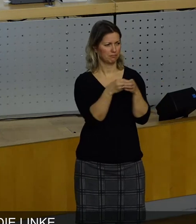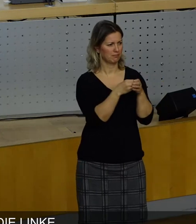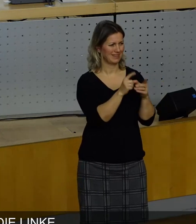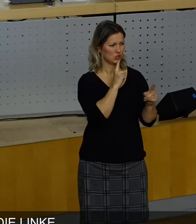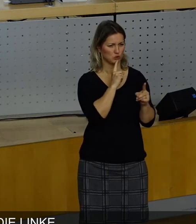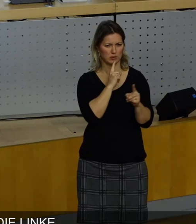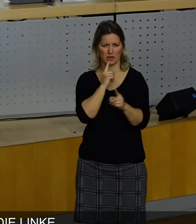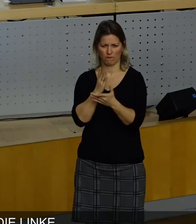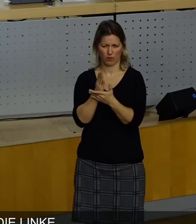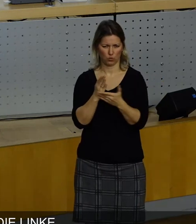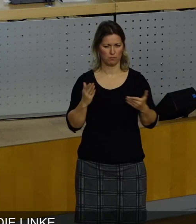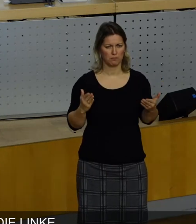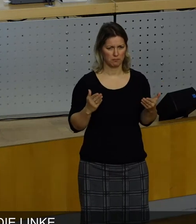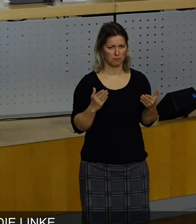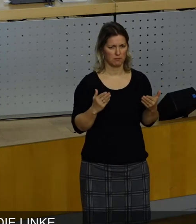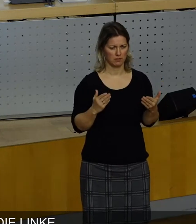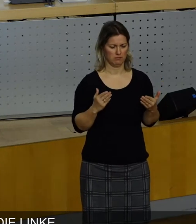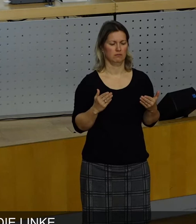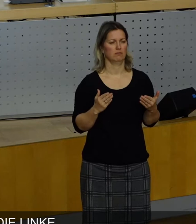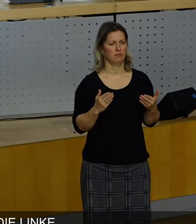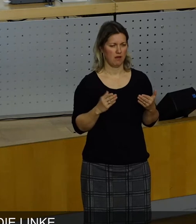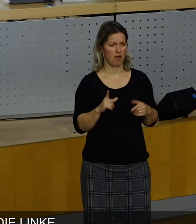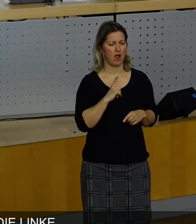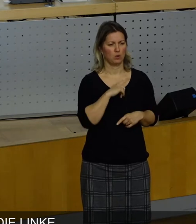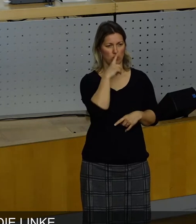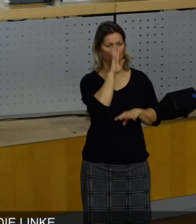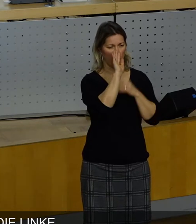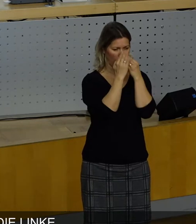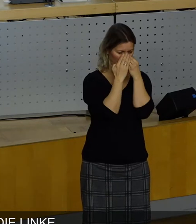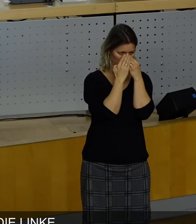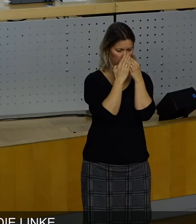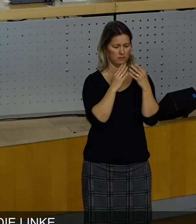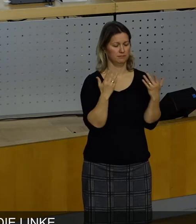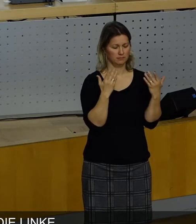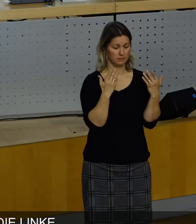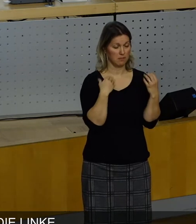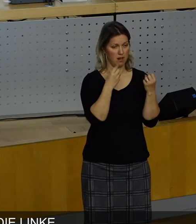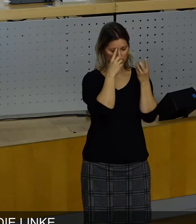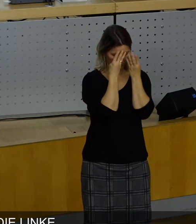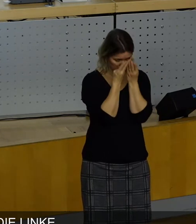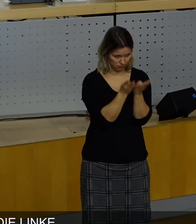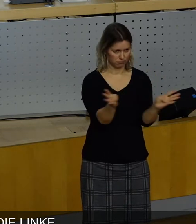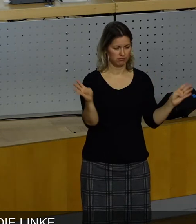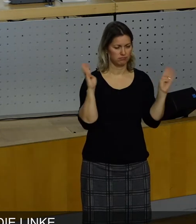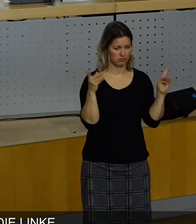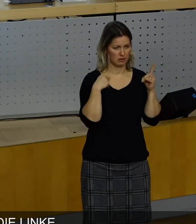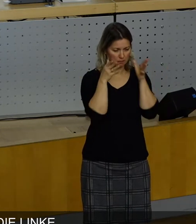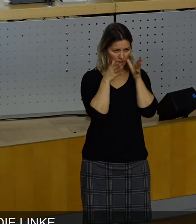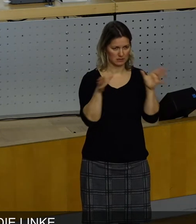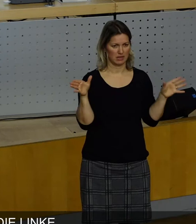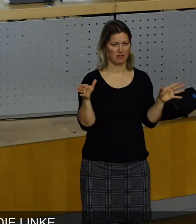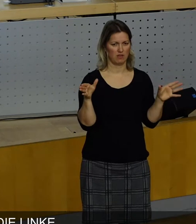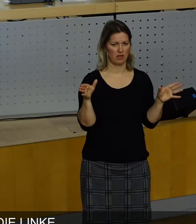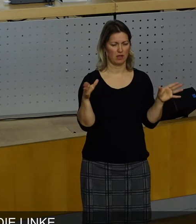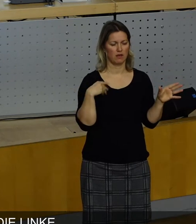nicht nur von der Wand bis zur Tapete guckt, sondern eine etwas größere Perspektive einnimmt, dann stellt